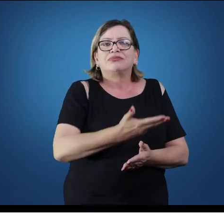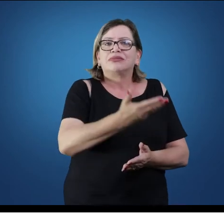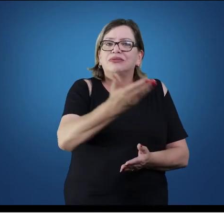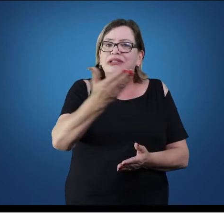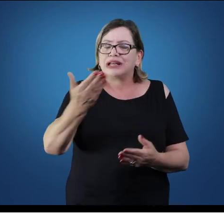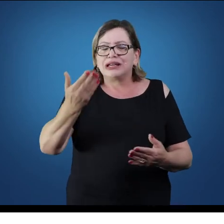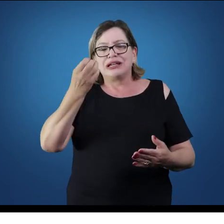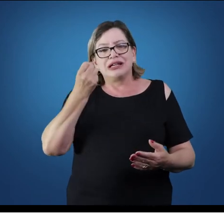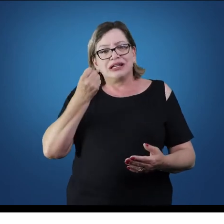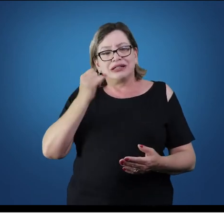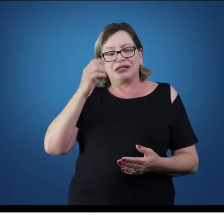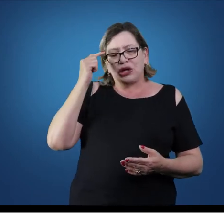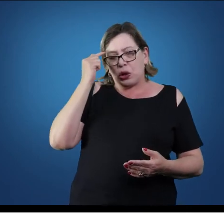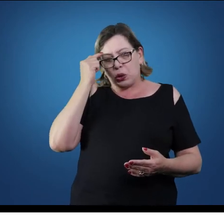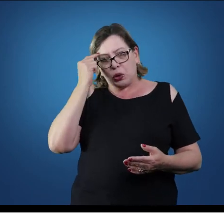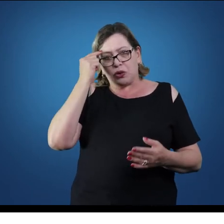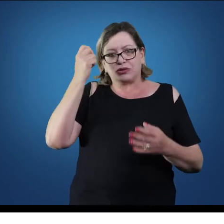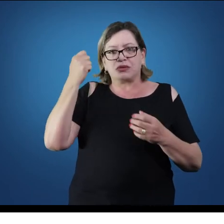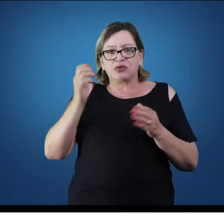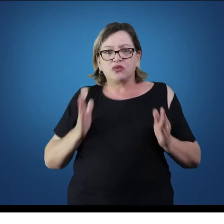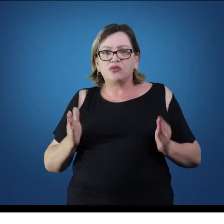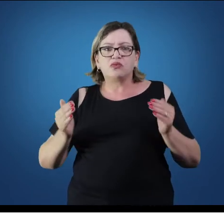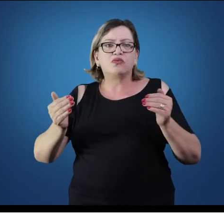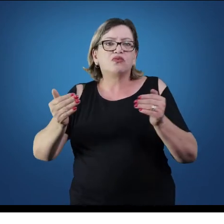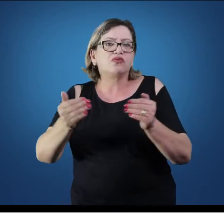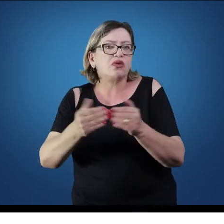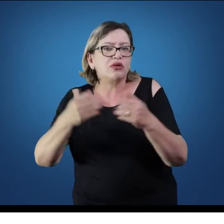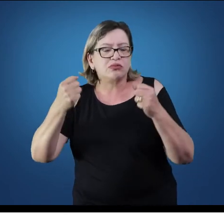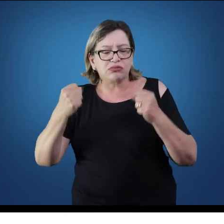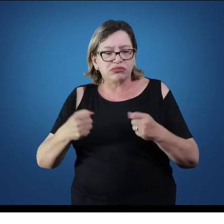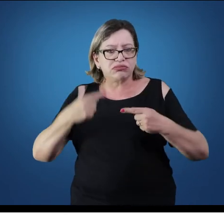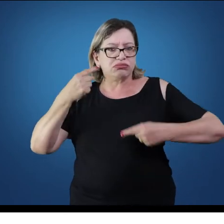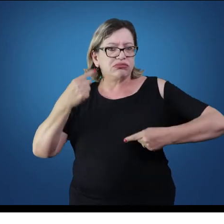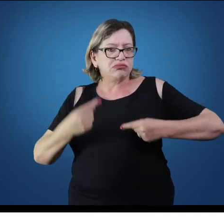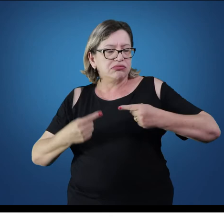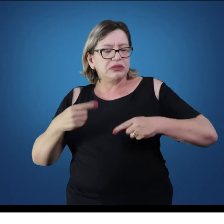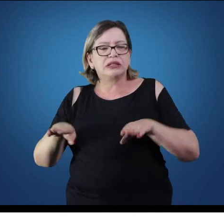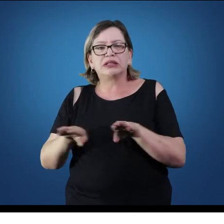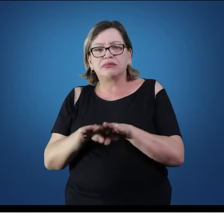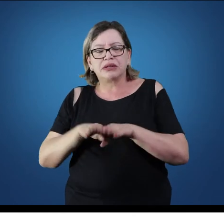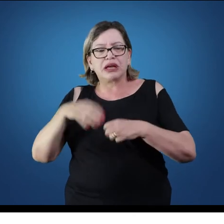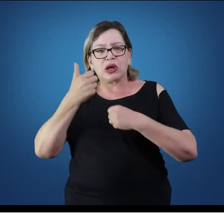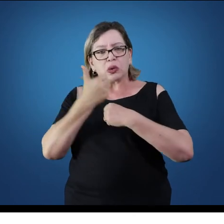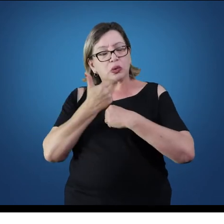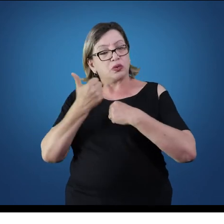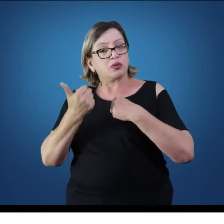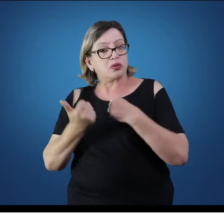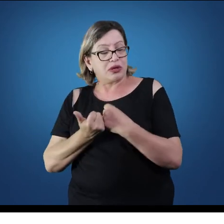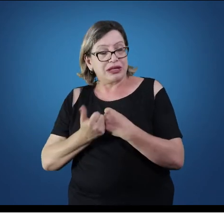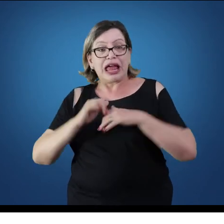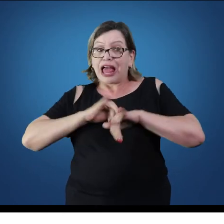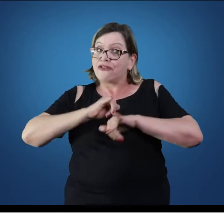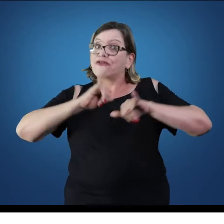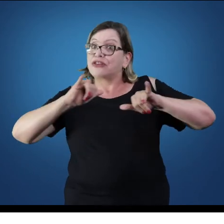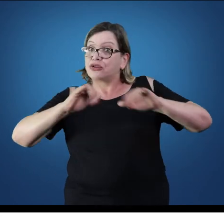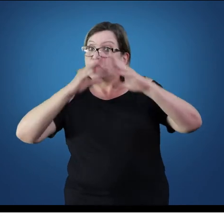Qualquer dúvida, temos os nossos fóruns de discussão, os tutores também, e todo o material didático que está colocado aí na disciplina para vocês tirarem as